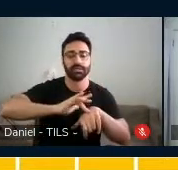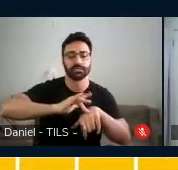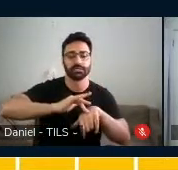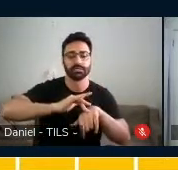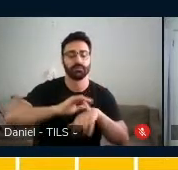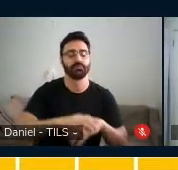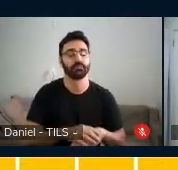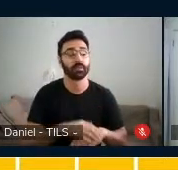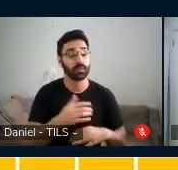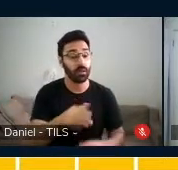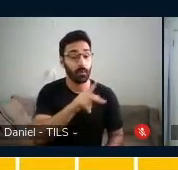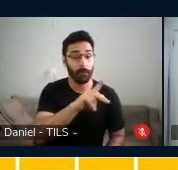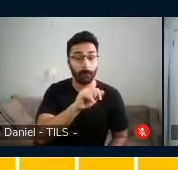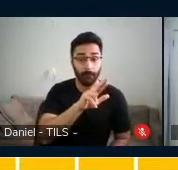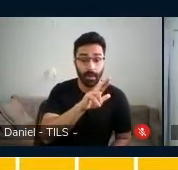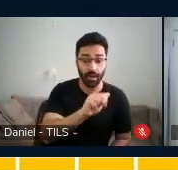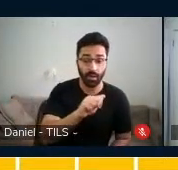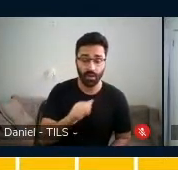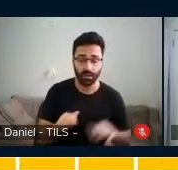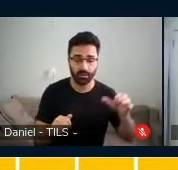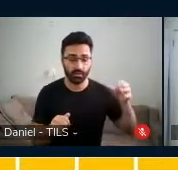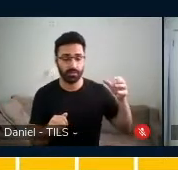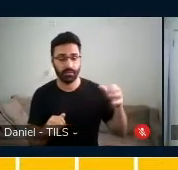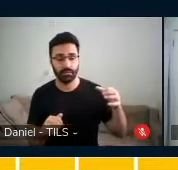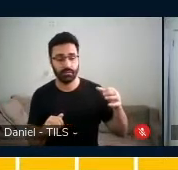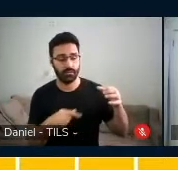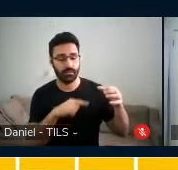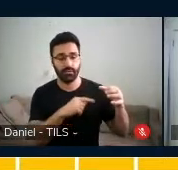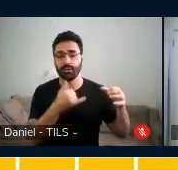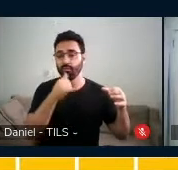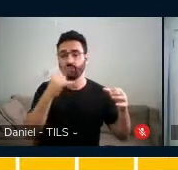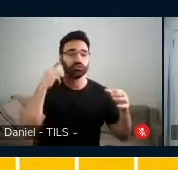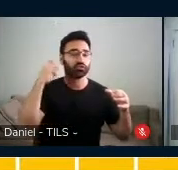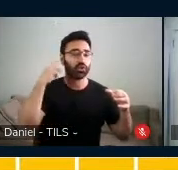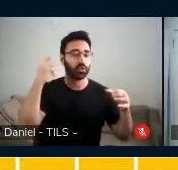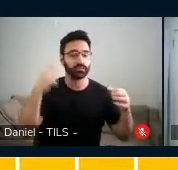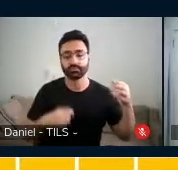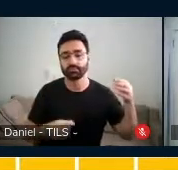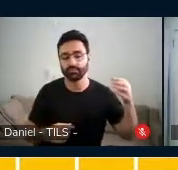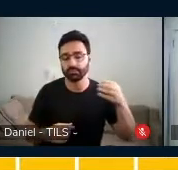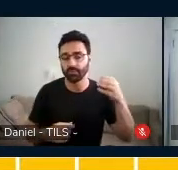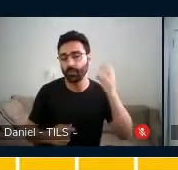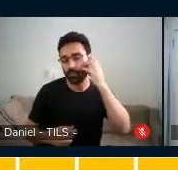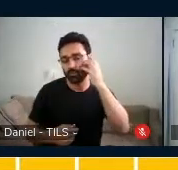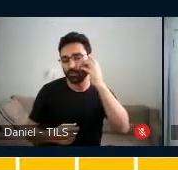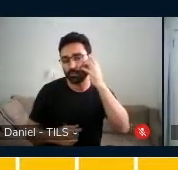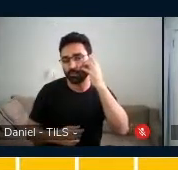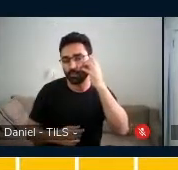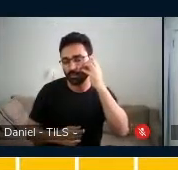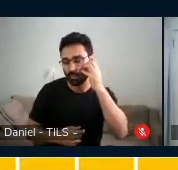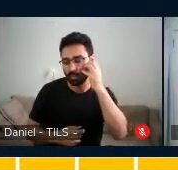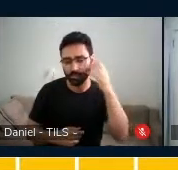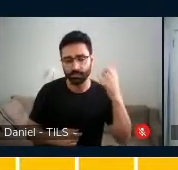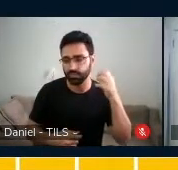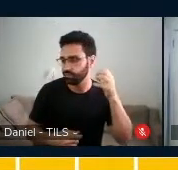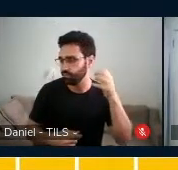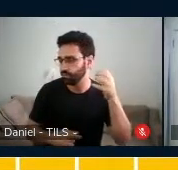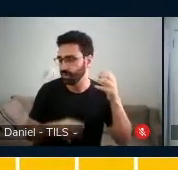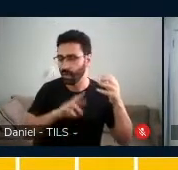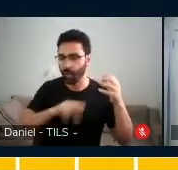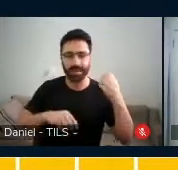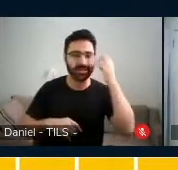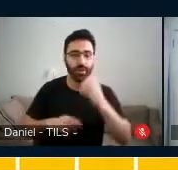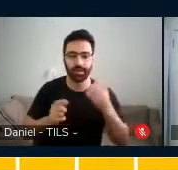pegava aquela caixinha de som que estava na mão dela e colocava na bochecha, ela colocava no